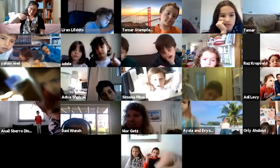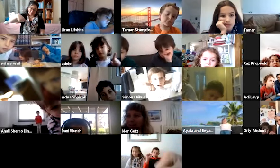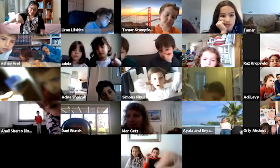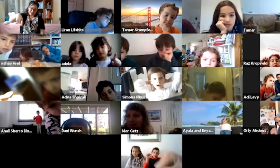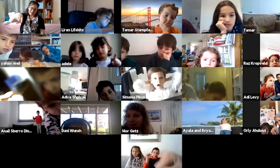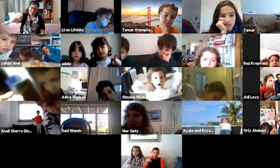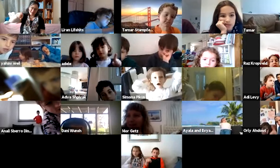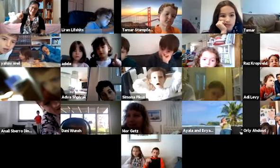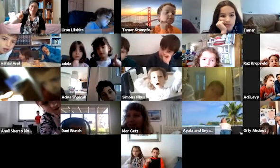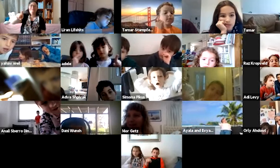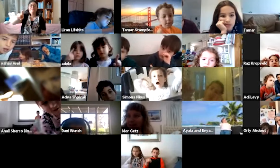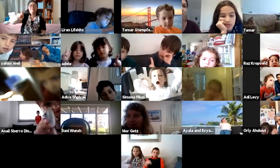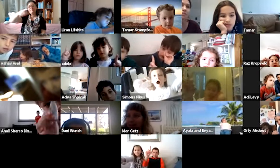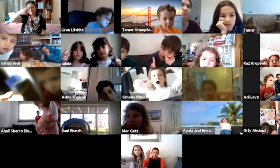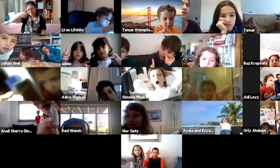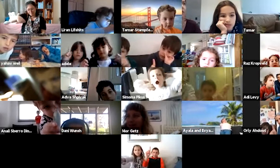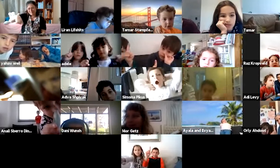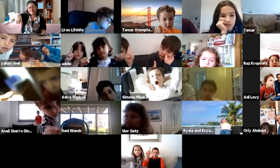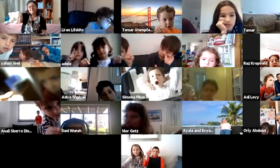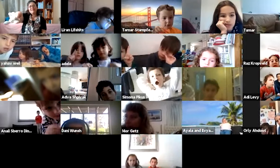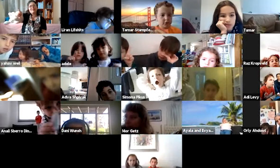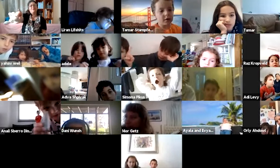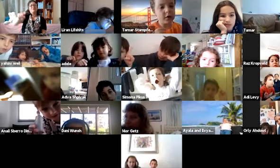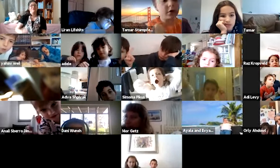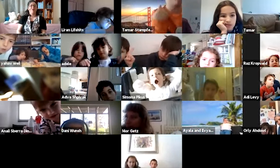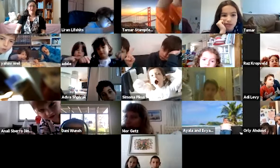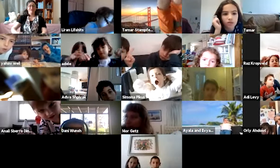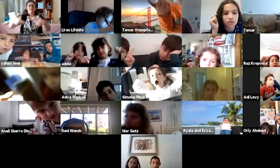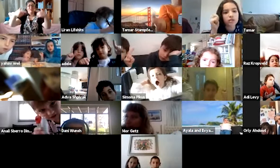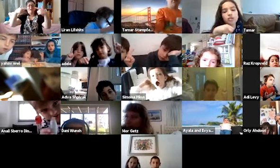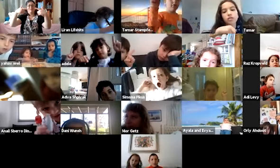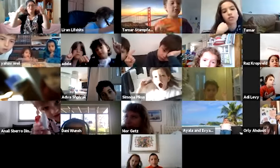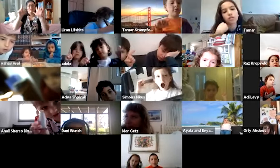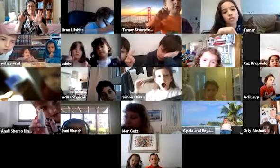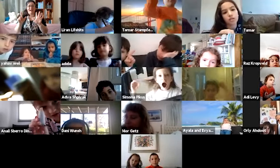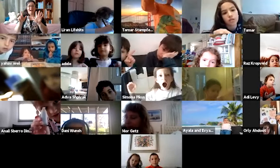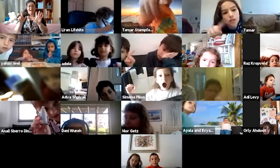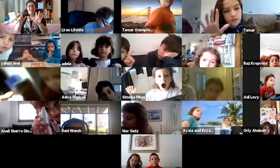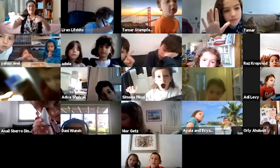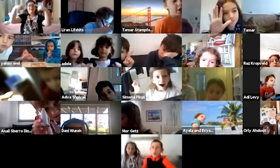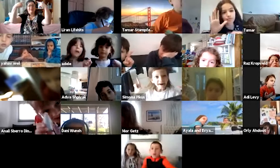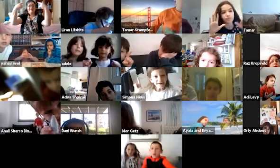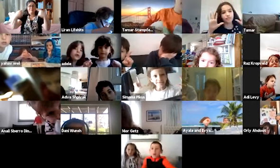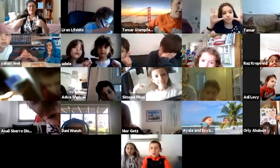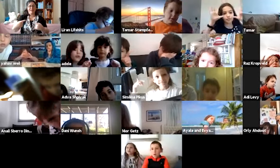היא יוצאת ומסמנת לנו את השבוע. אז שבעה ימי